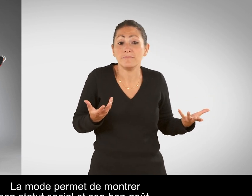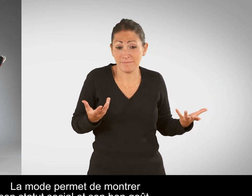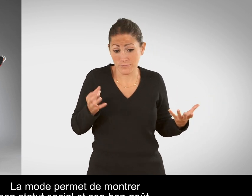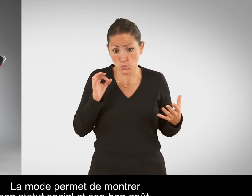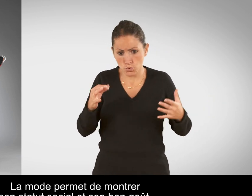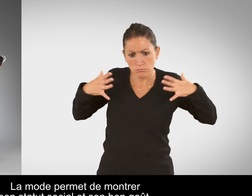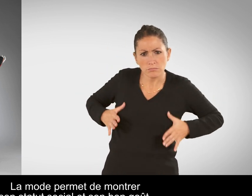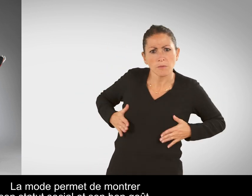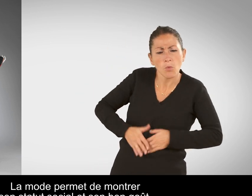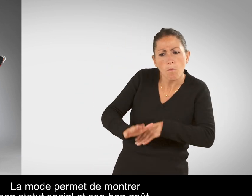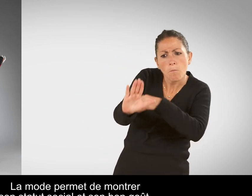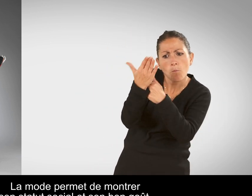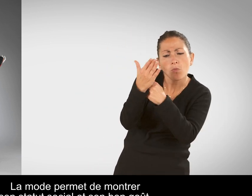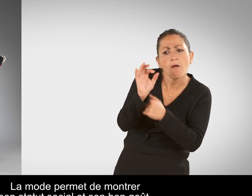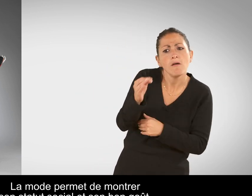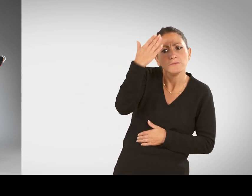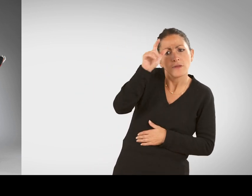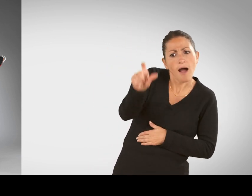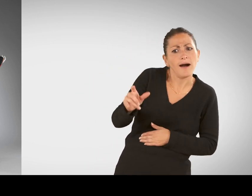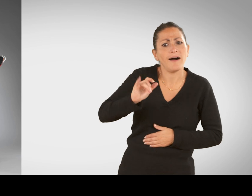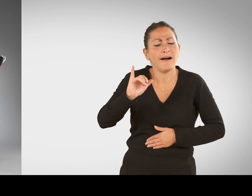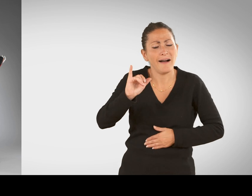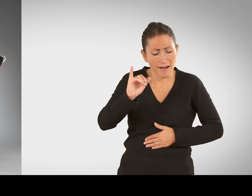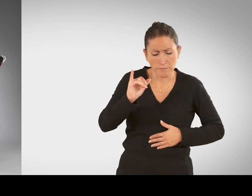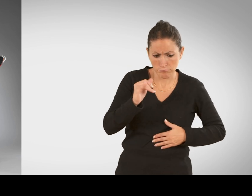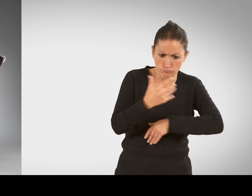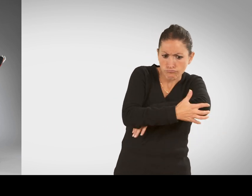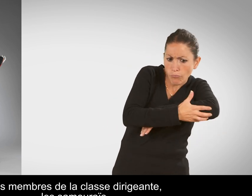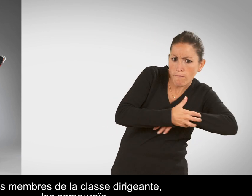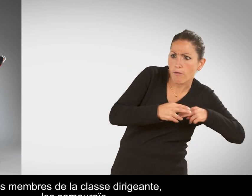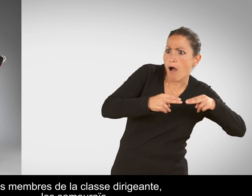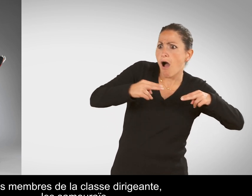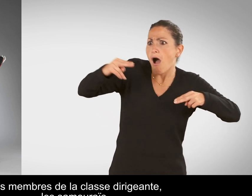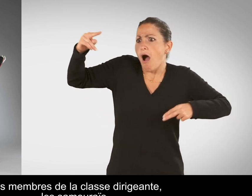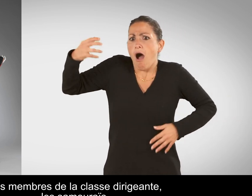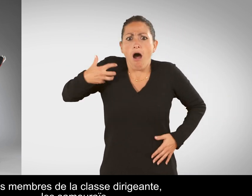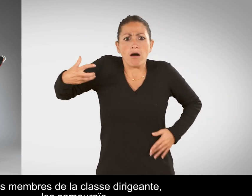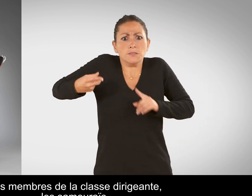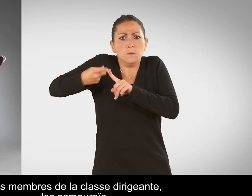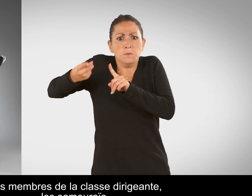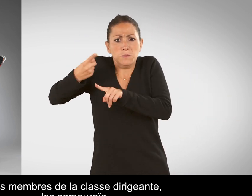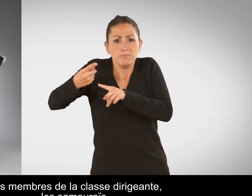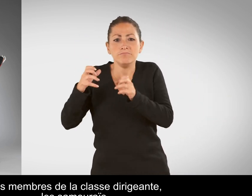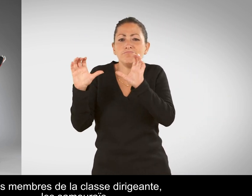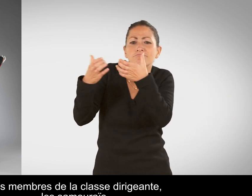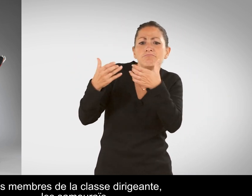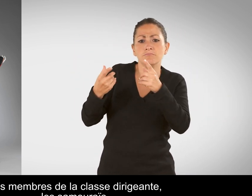montrer son statut social et son bon goût Les membres de la classe dirigeante, les samouraïs,